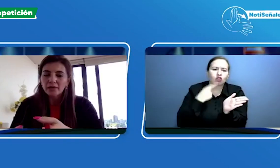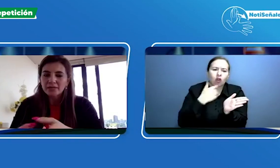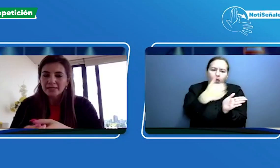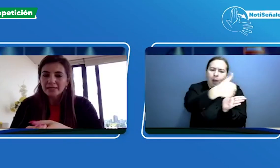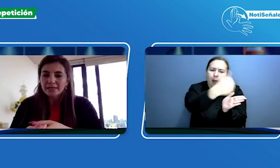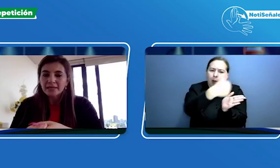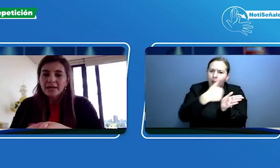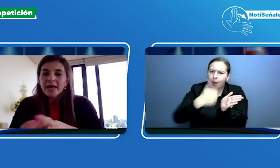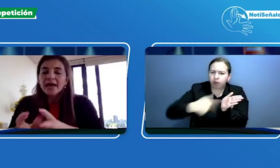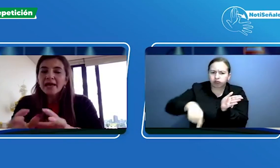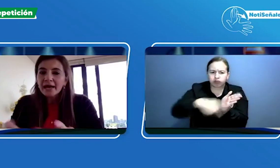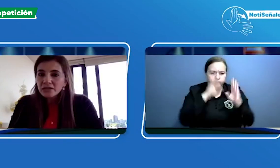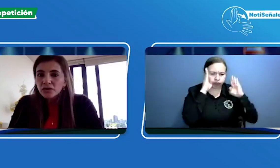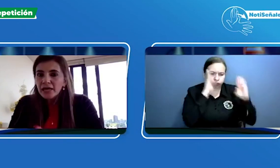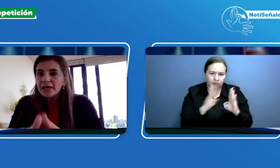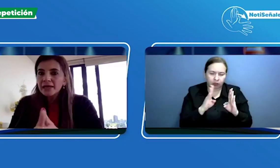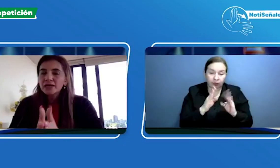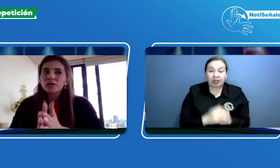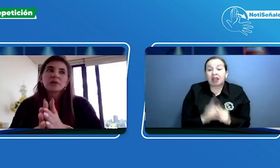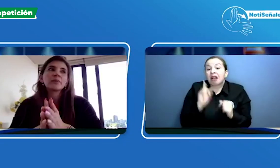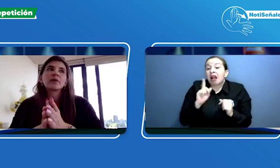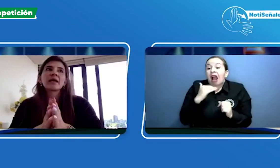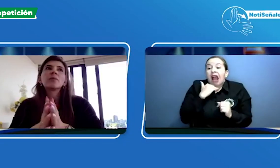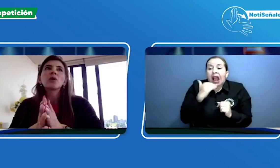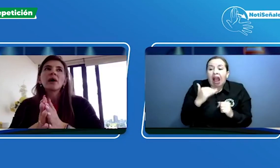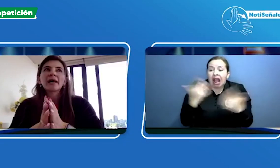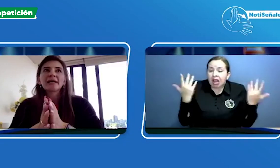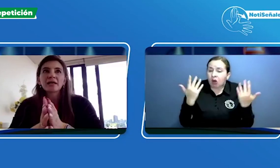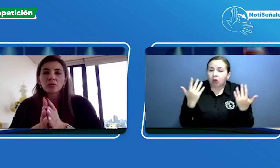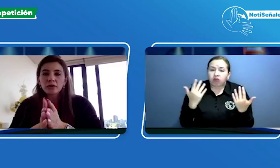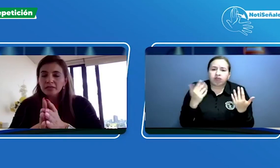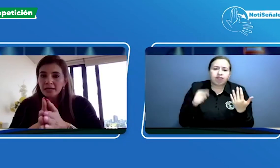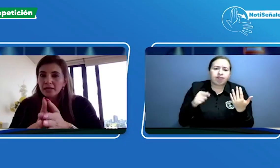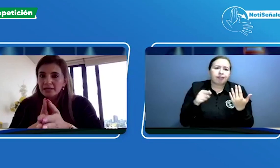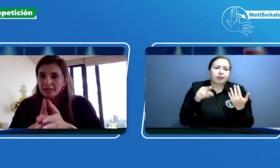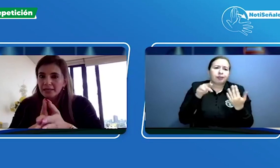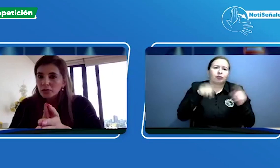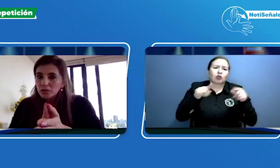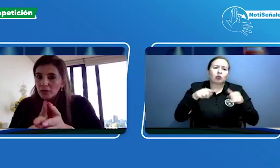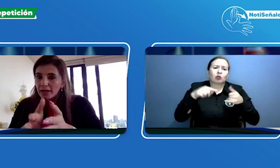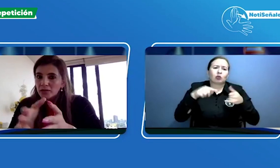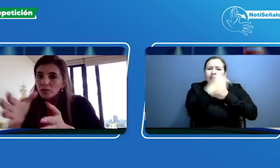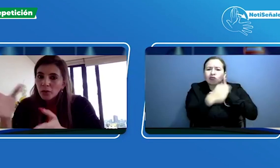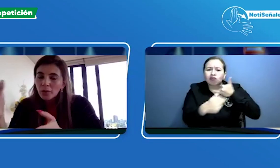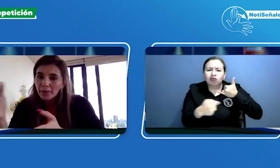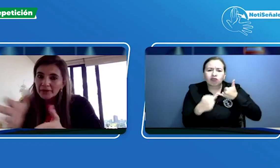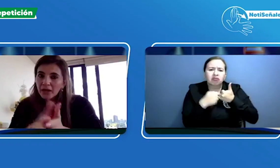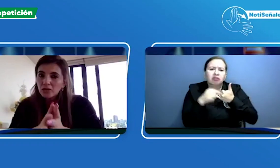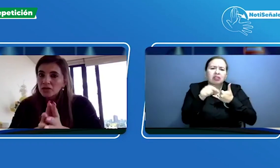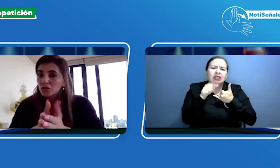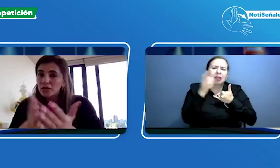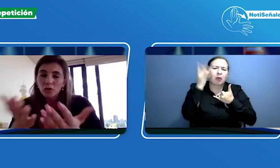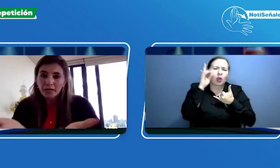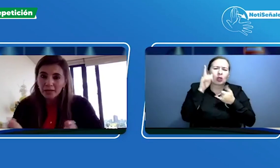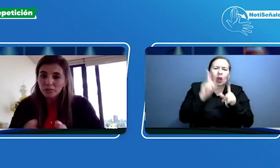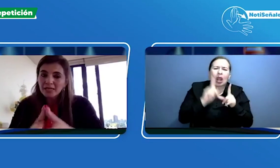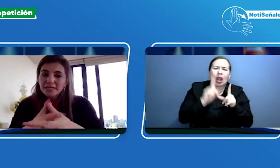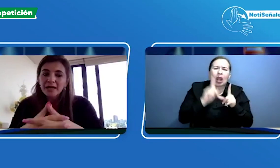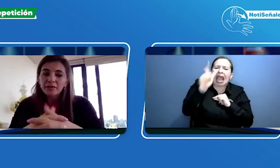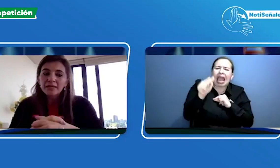nuestras sedes en caso tal en donde por ejemplo hay regiones en las que tenemos lugares un poco apartados en donde no tenemos las tablets